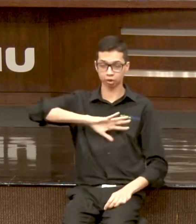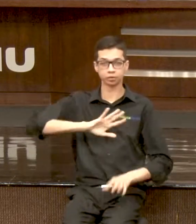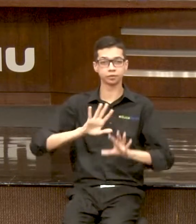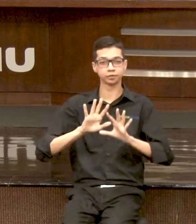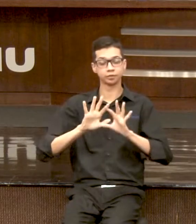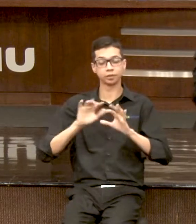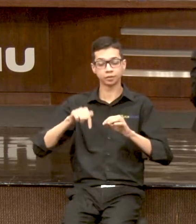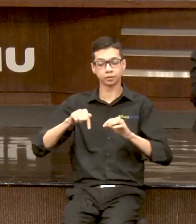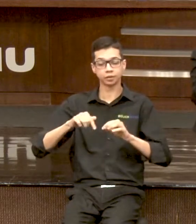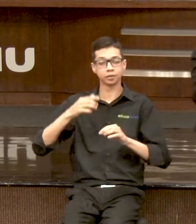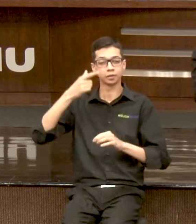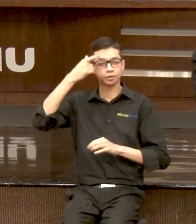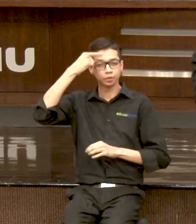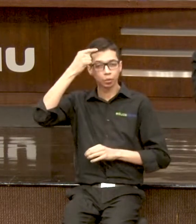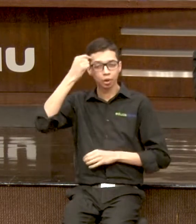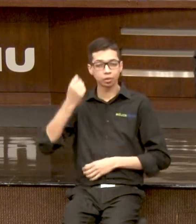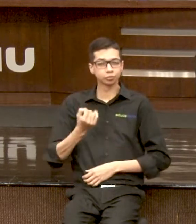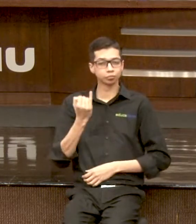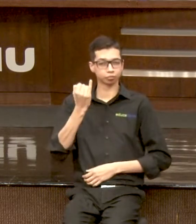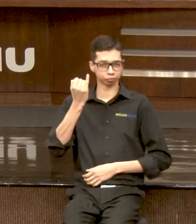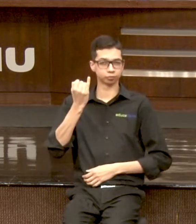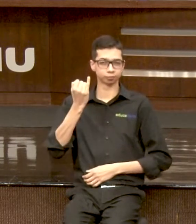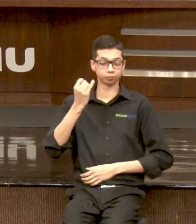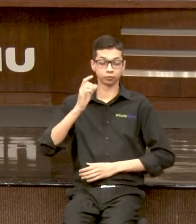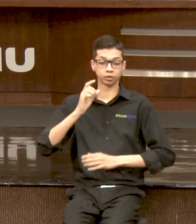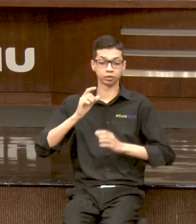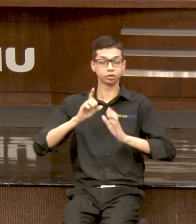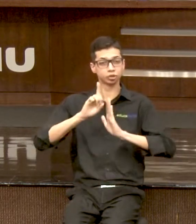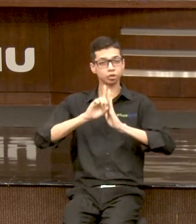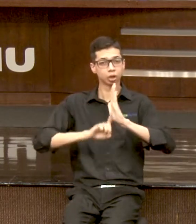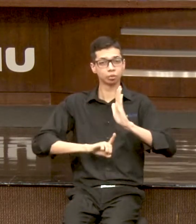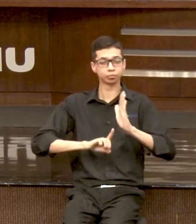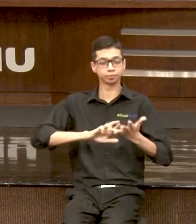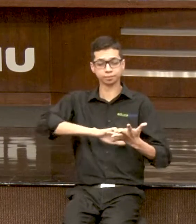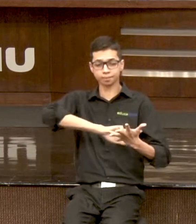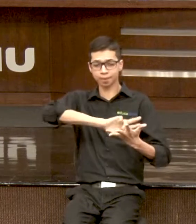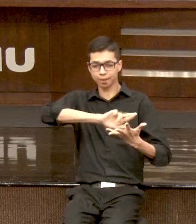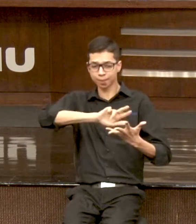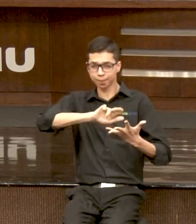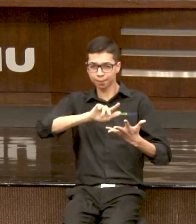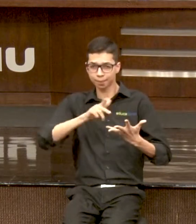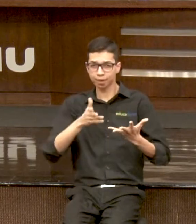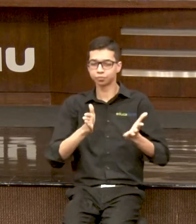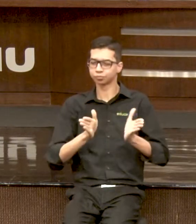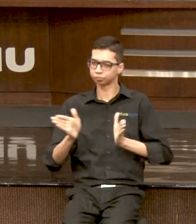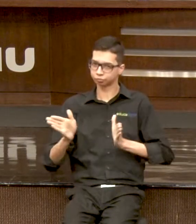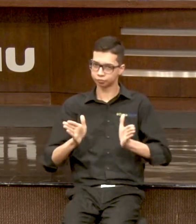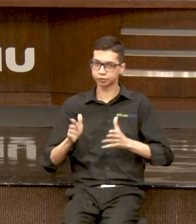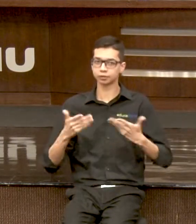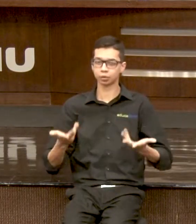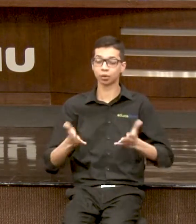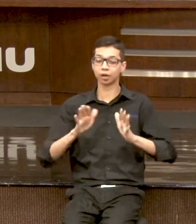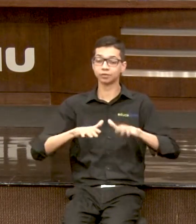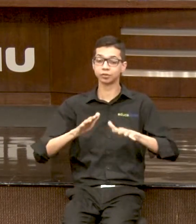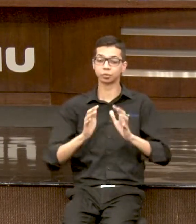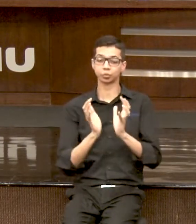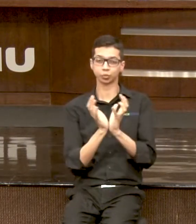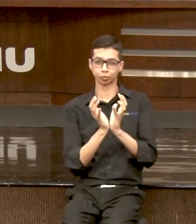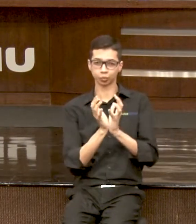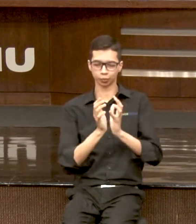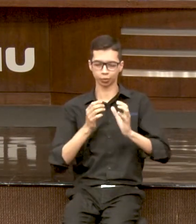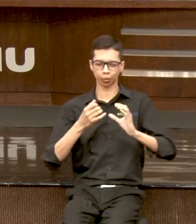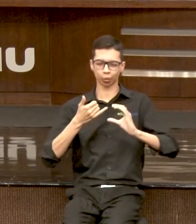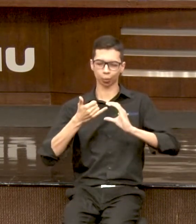diversidade. E, às vezes, uma coisinha no grupo de WhatsApp que a gente coloca, gente tira o acesso à